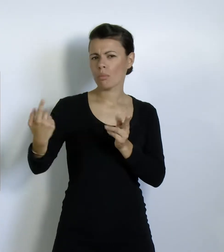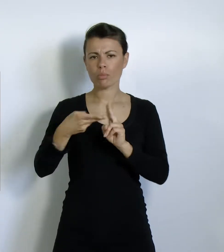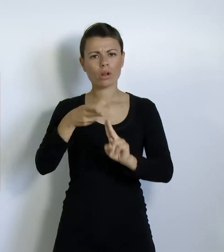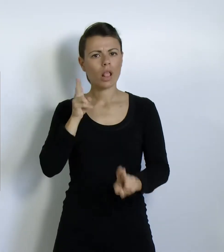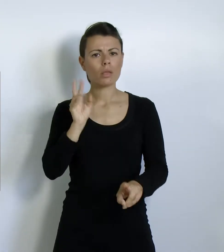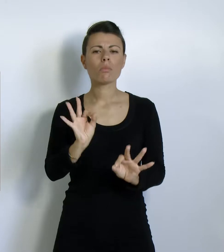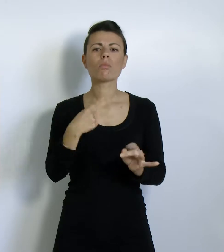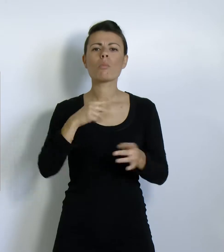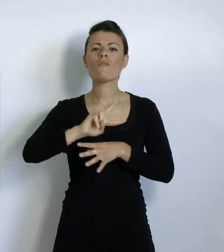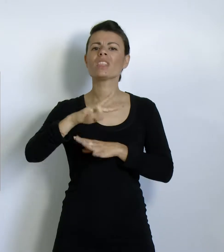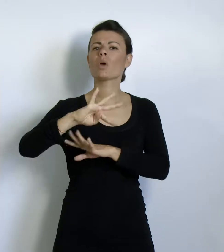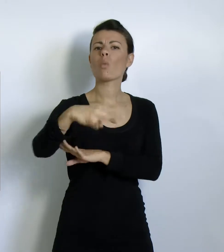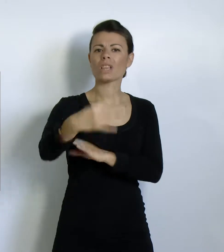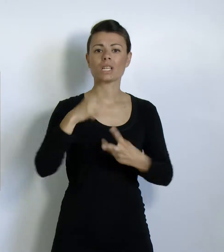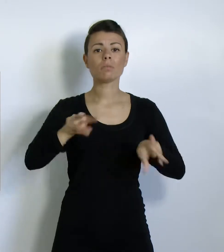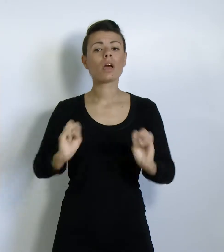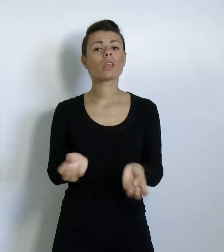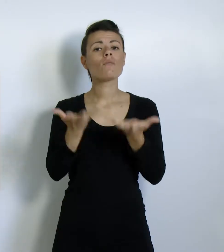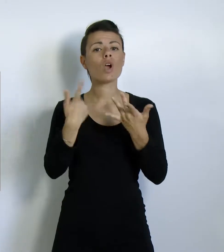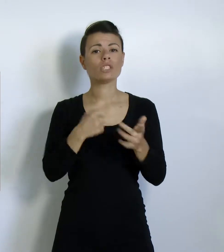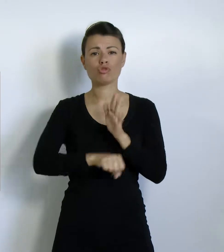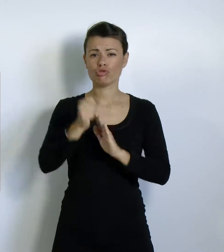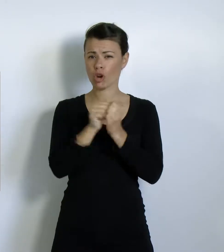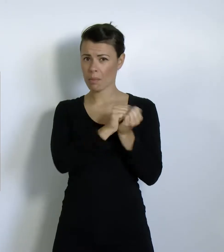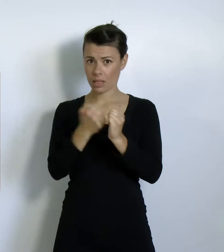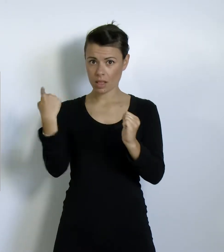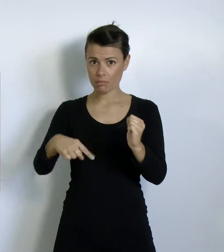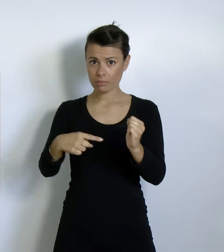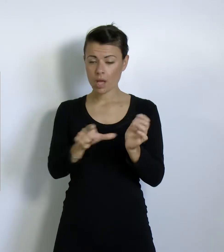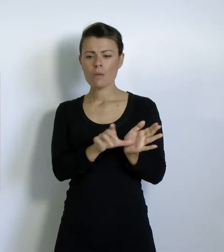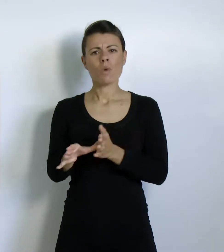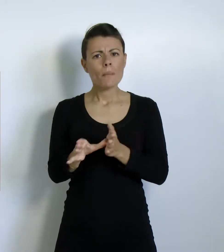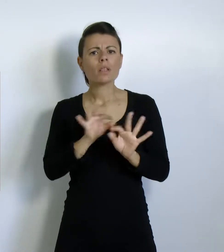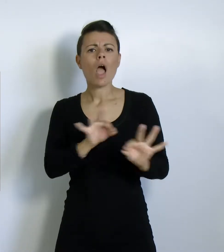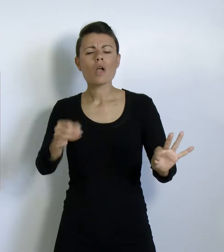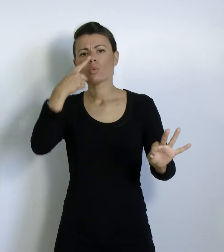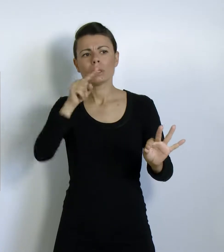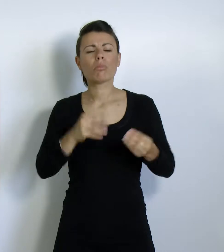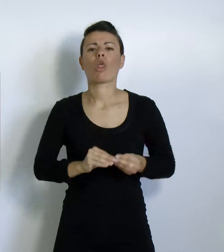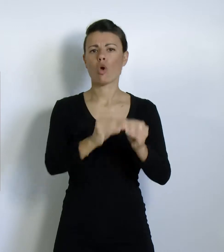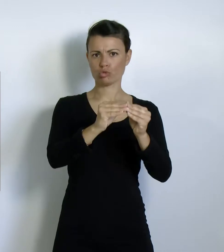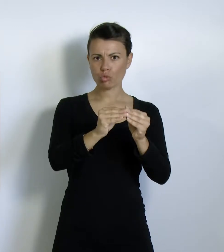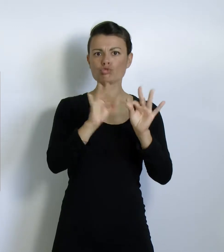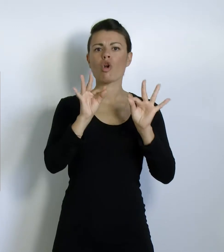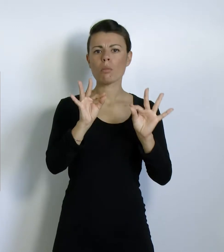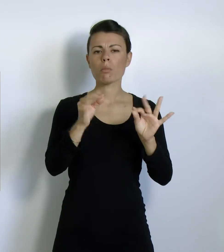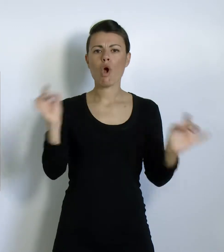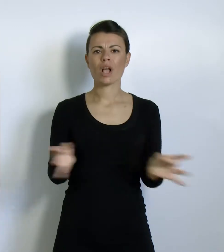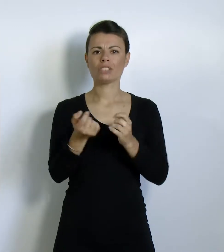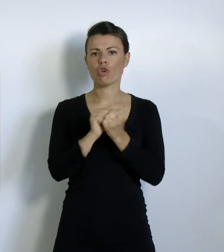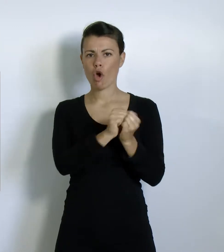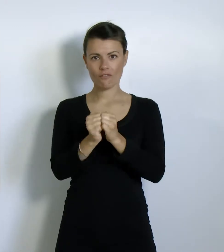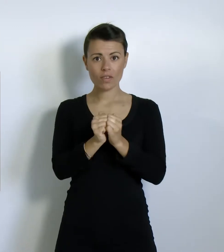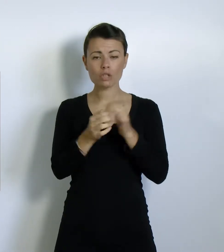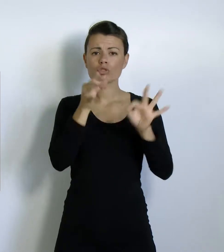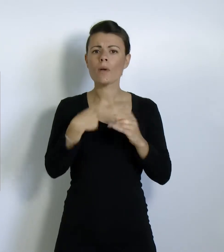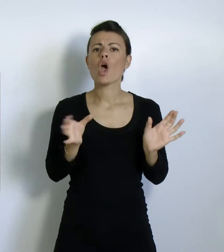significativo la 24esima rievocazione della storica battaglia, con la ricostruzione di alcune fasi del conflitto, che ha visto l